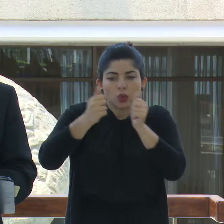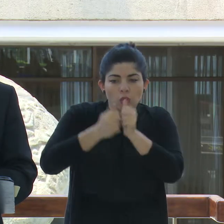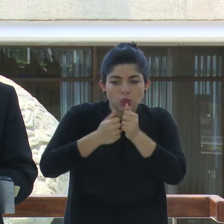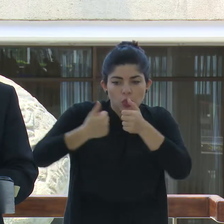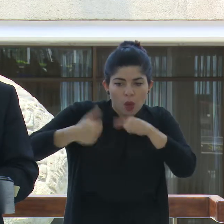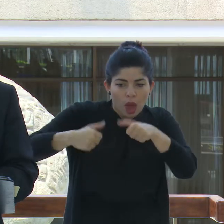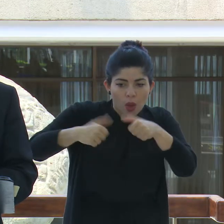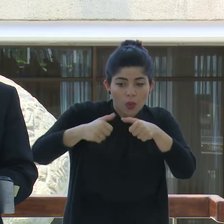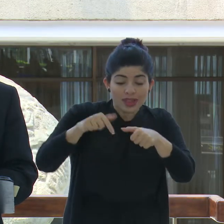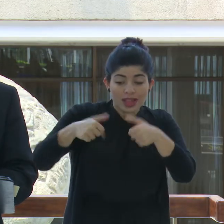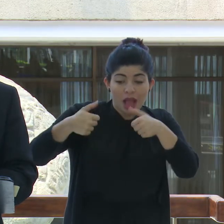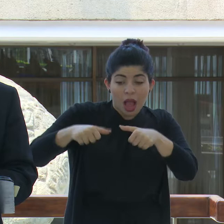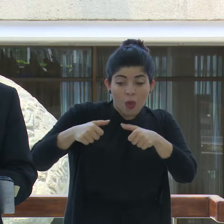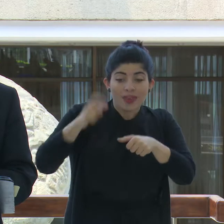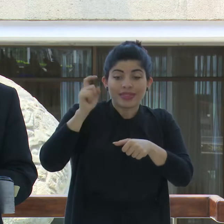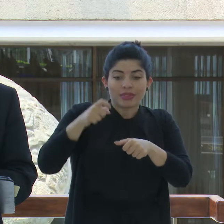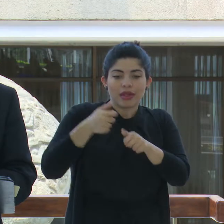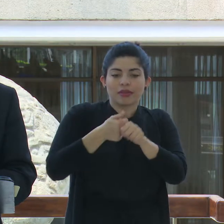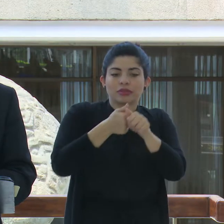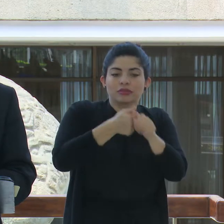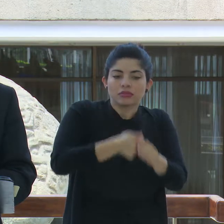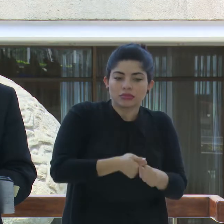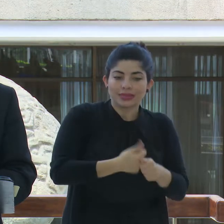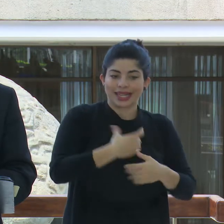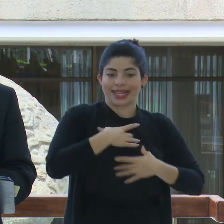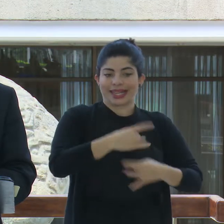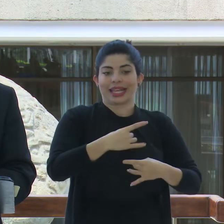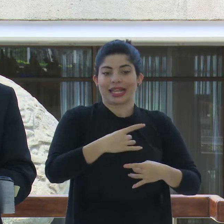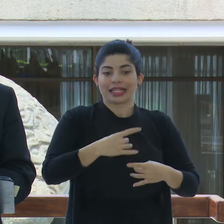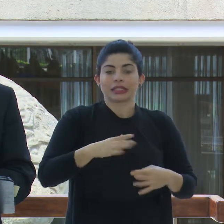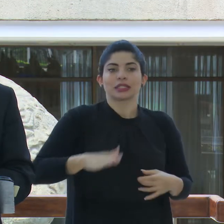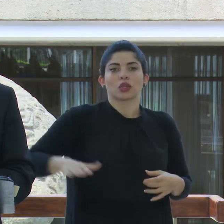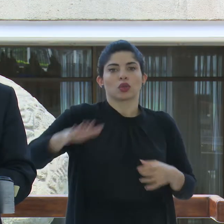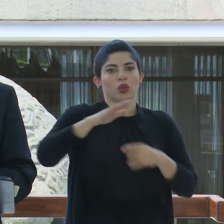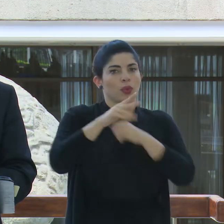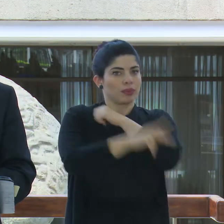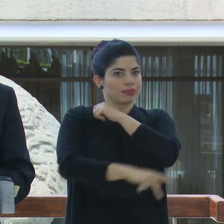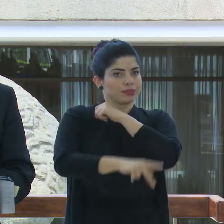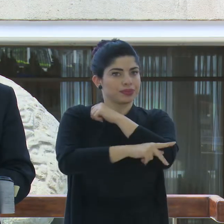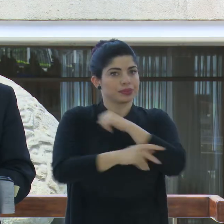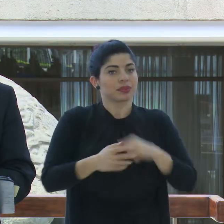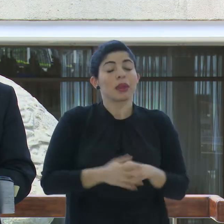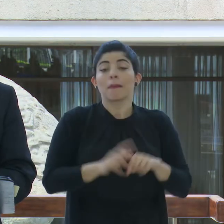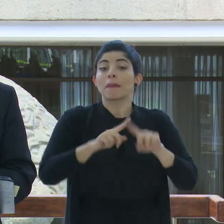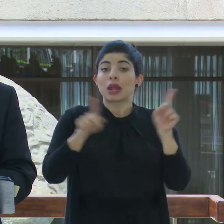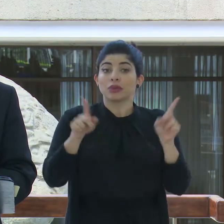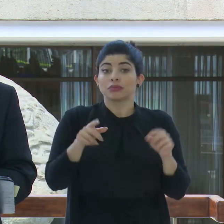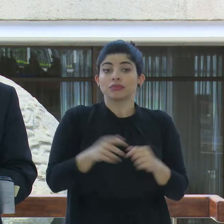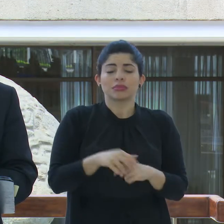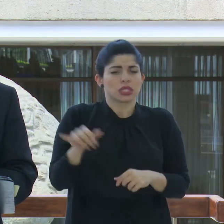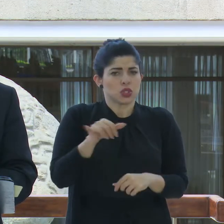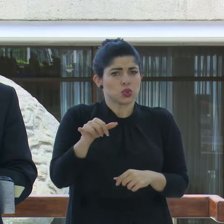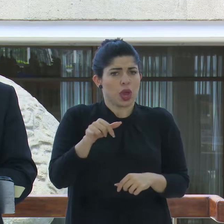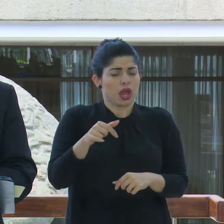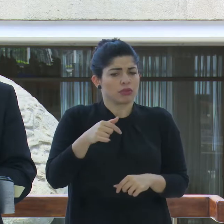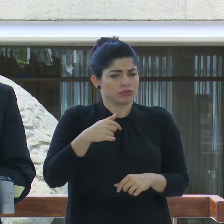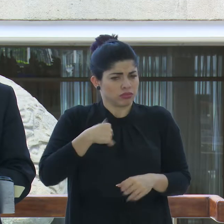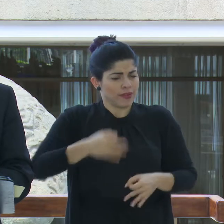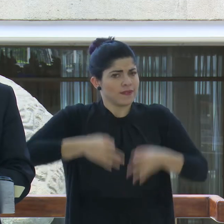respondan a los intereses superiores de la patria. Pero con igual firmeza,